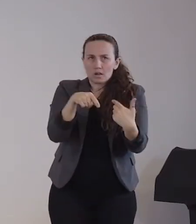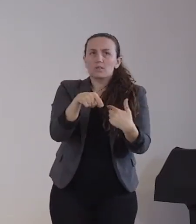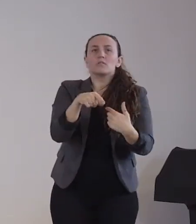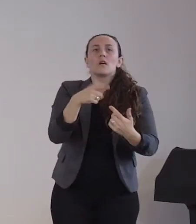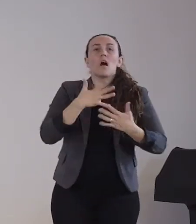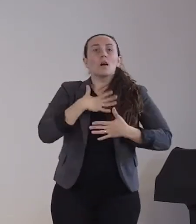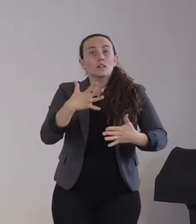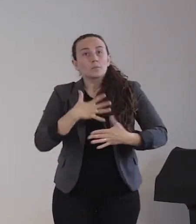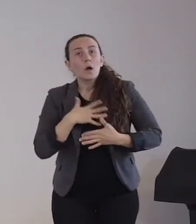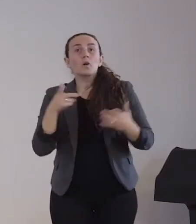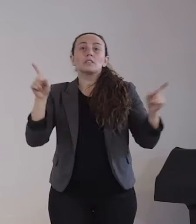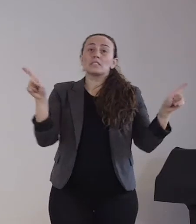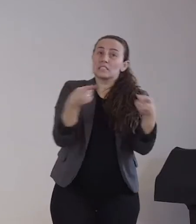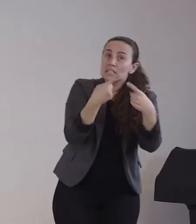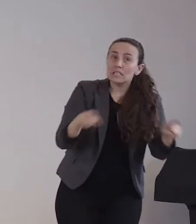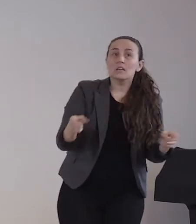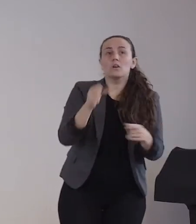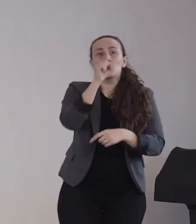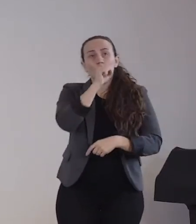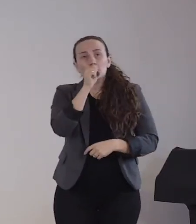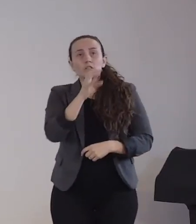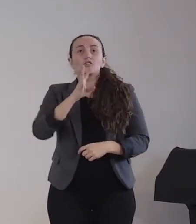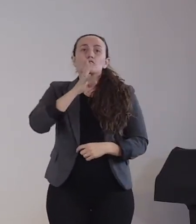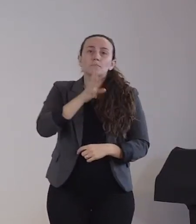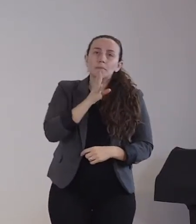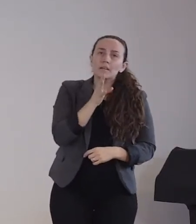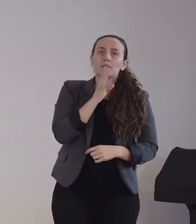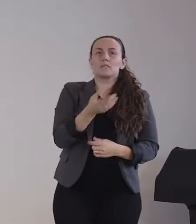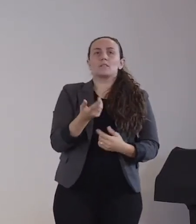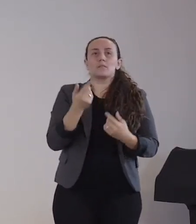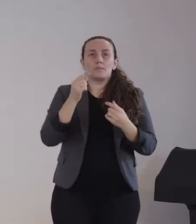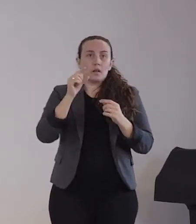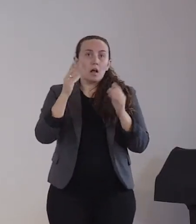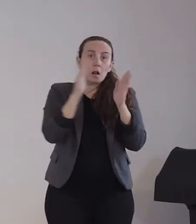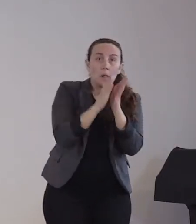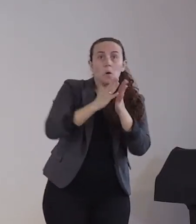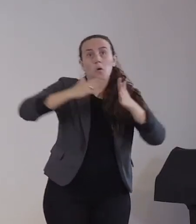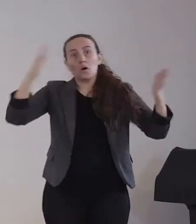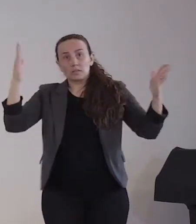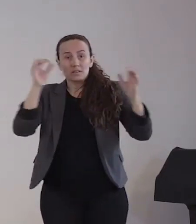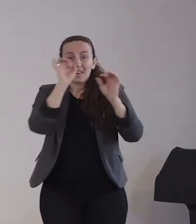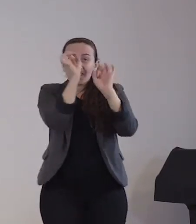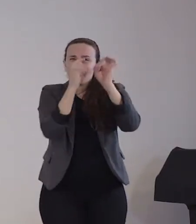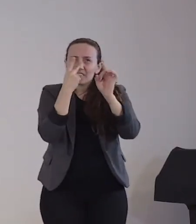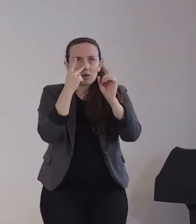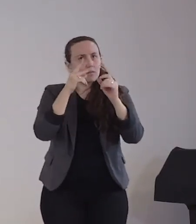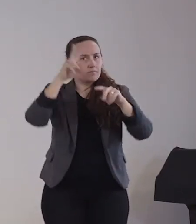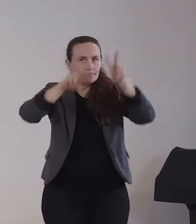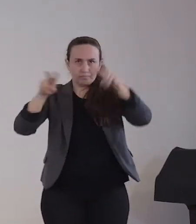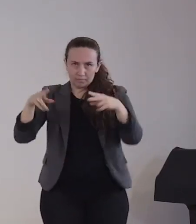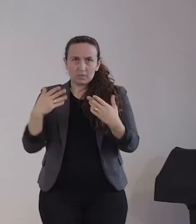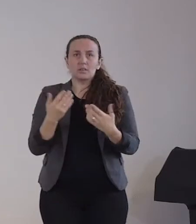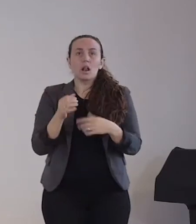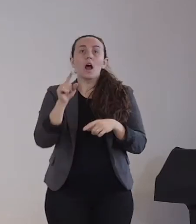Partikelgrößen und vor allem die kleineren Partikel, die sogenannten Aerosole, die auch dann